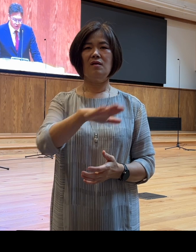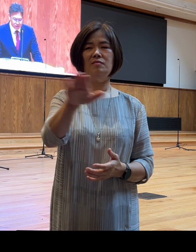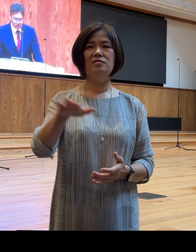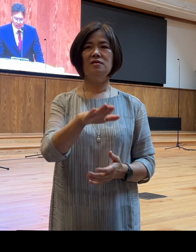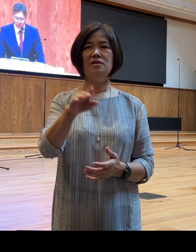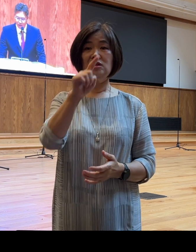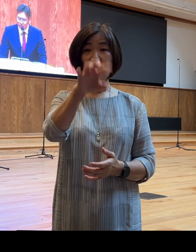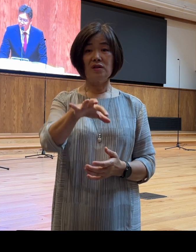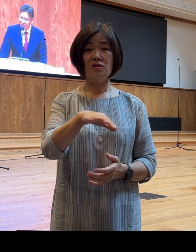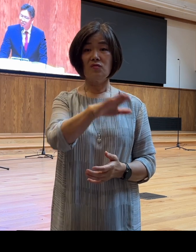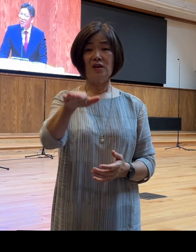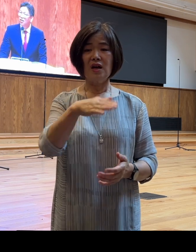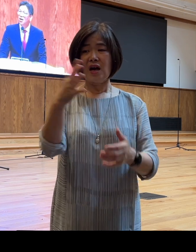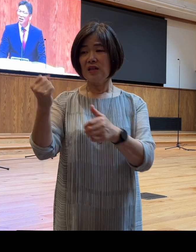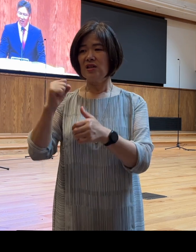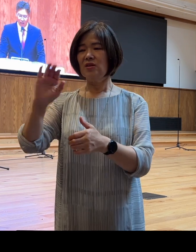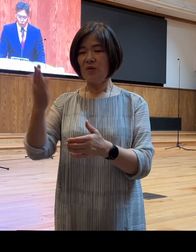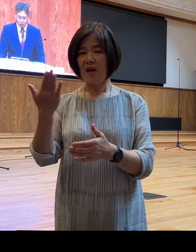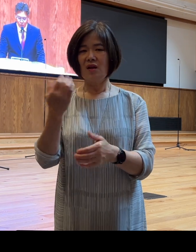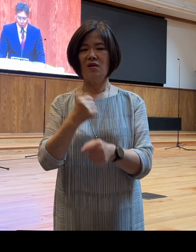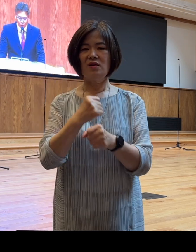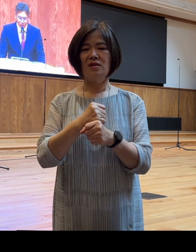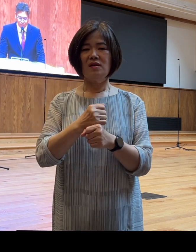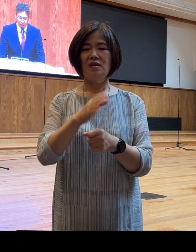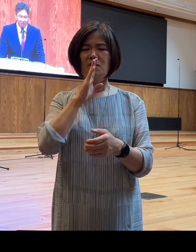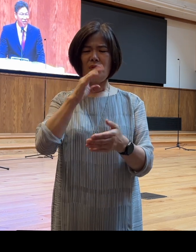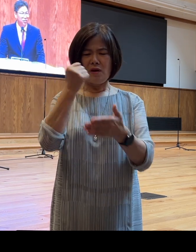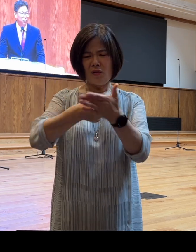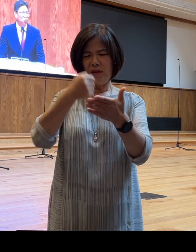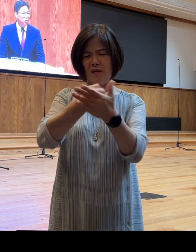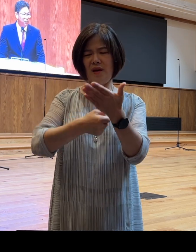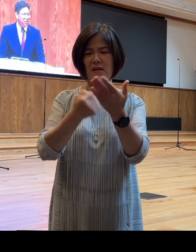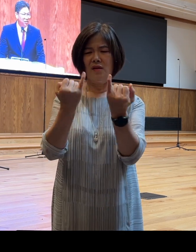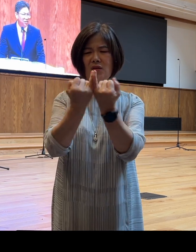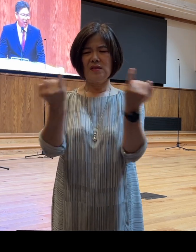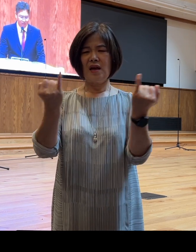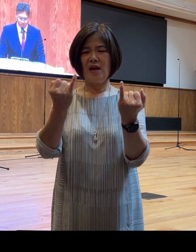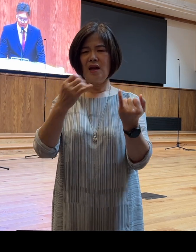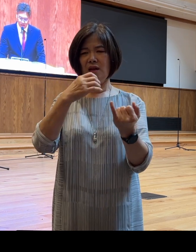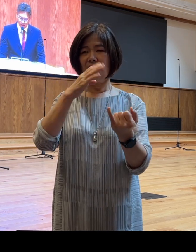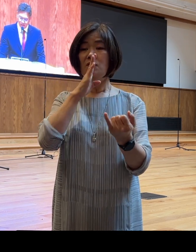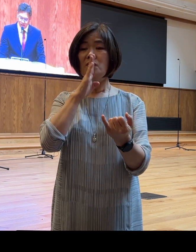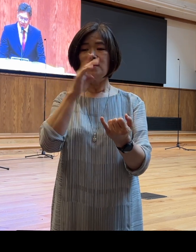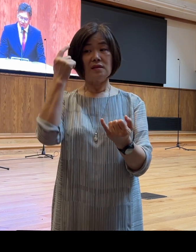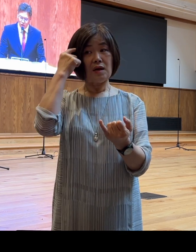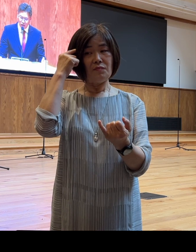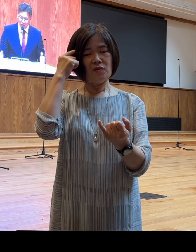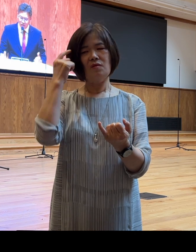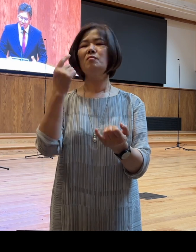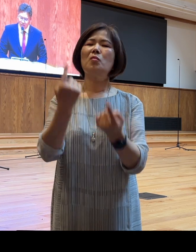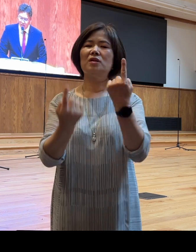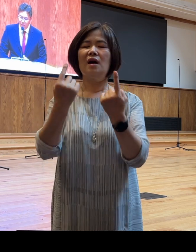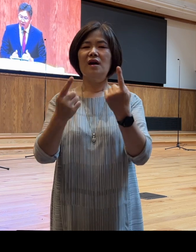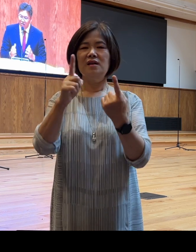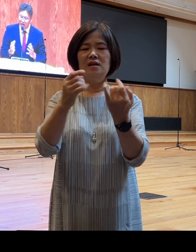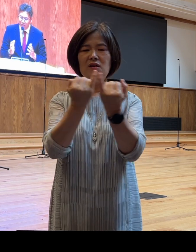가져야 하는 것은 하갈의 애통하고 원통하는 마음에 대한 공감이 아닙니다 그녀가 이렇게 사막에서 방황하며